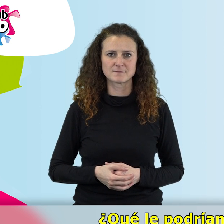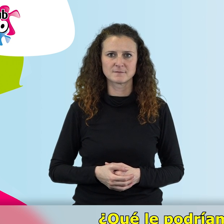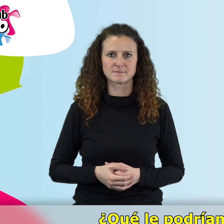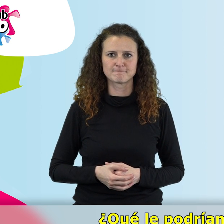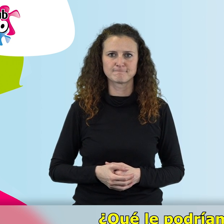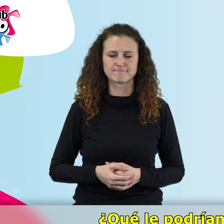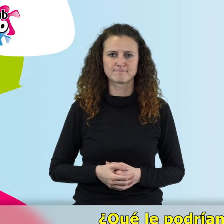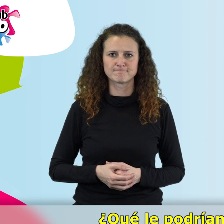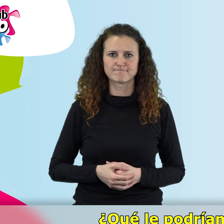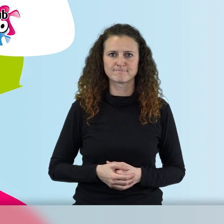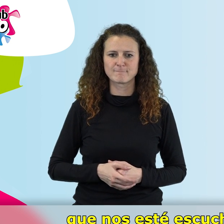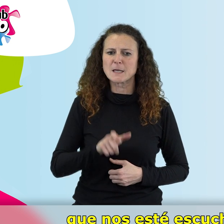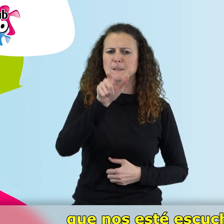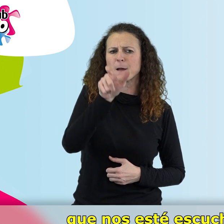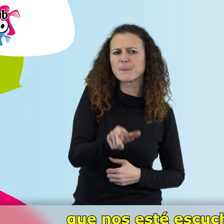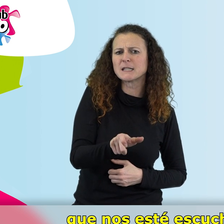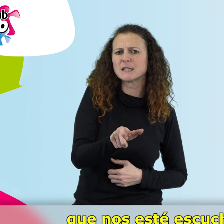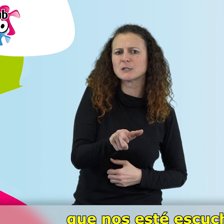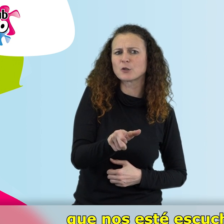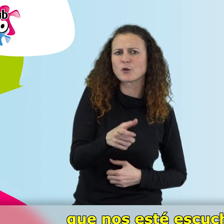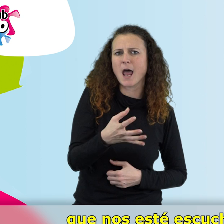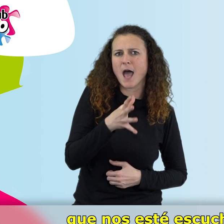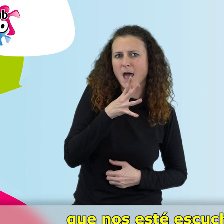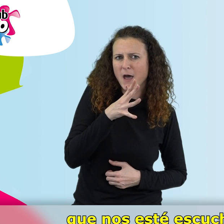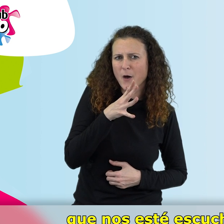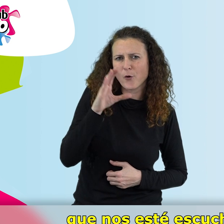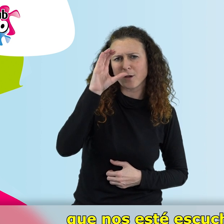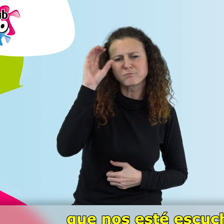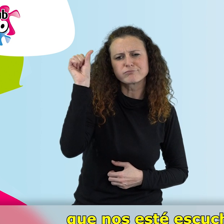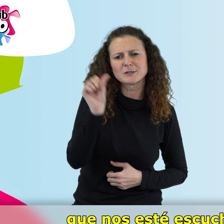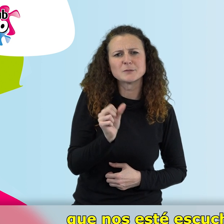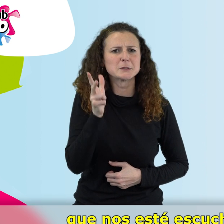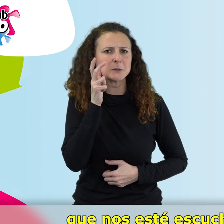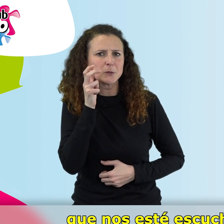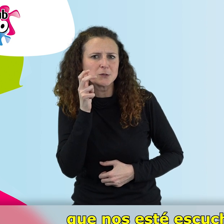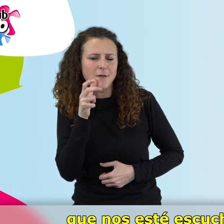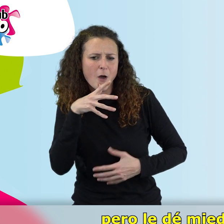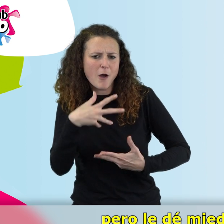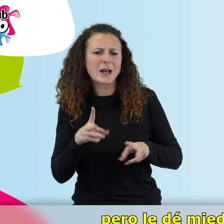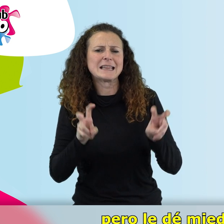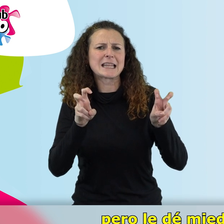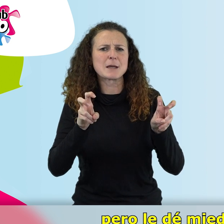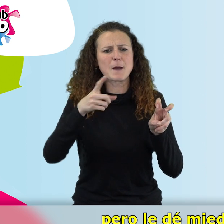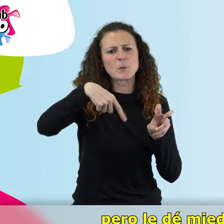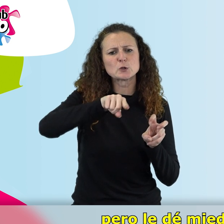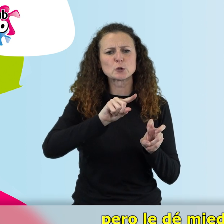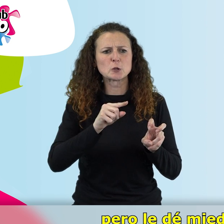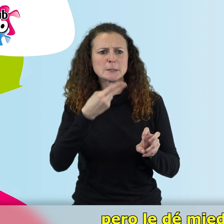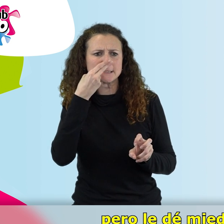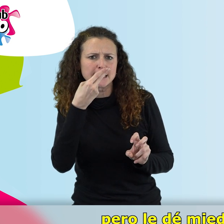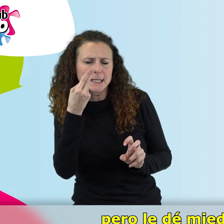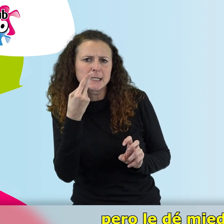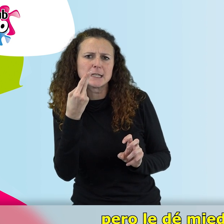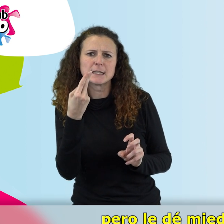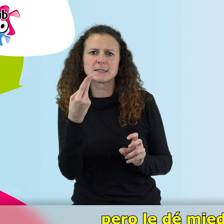¿Qué le podríamos decir a una persona que nos esté escuchando ahora, le interese lo que estáis contando, pero le dé miedo entrar